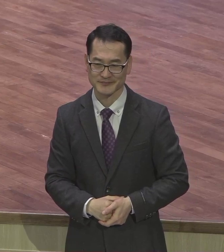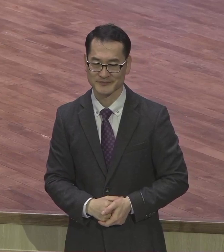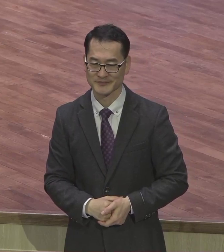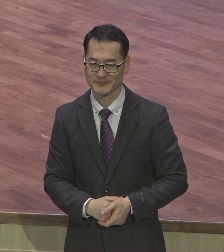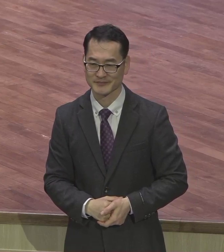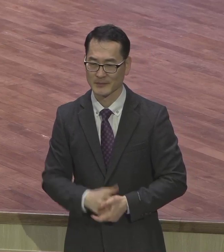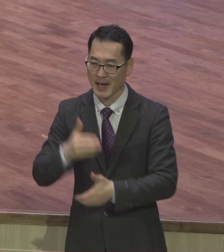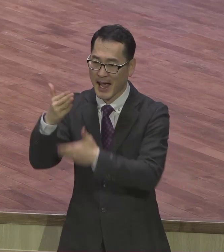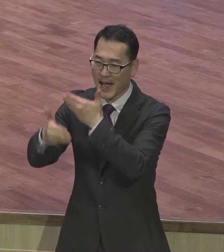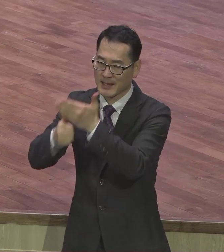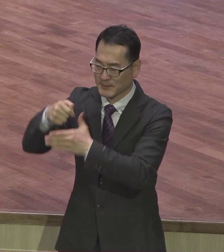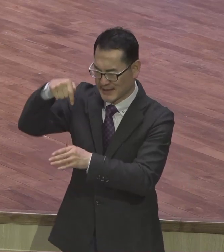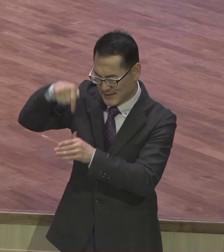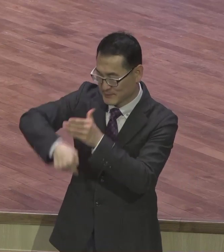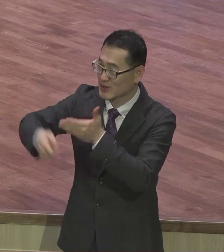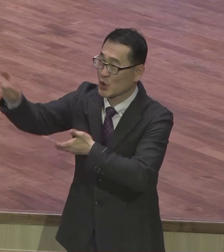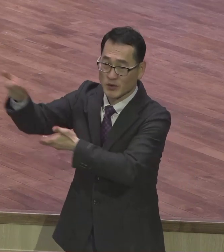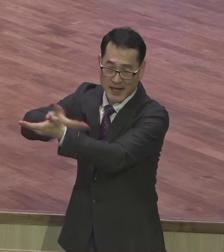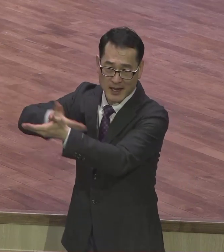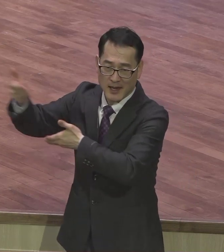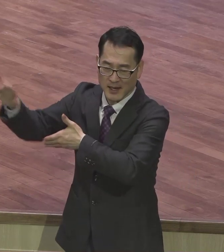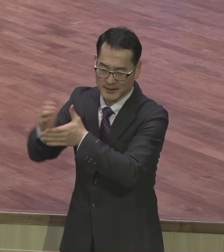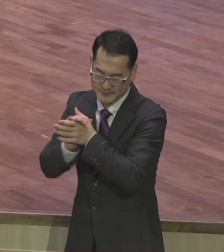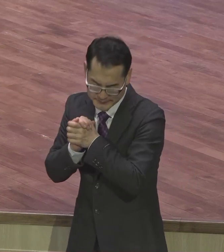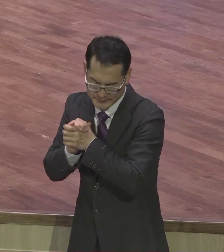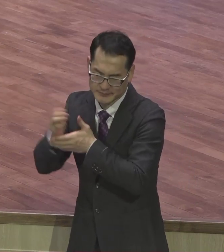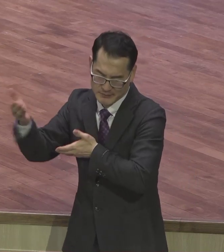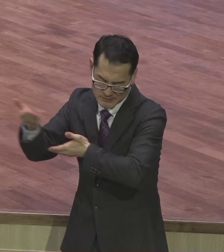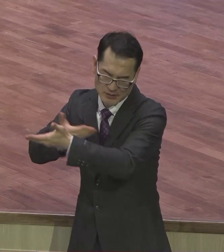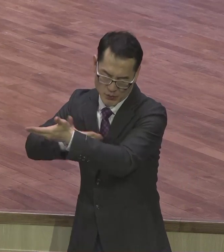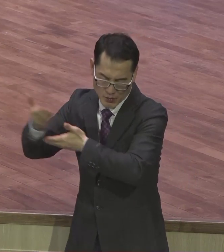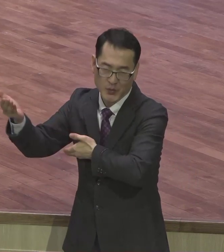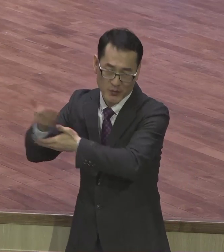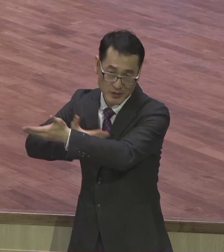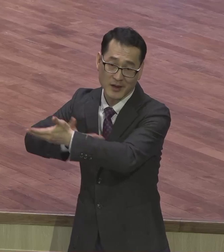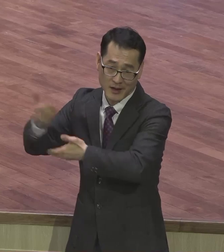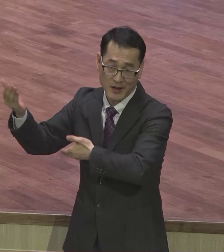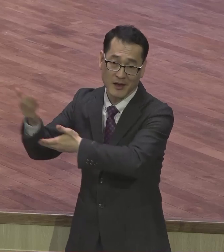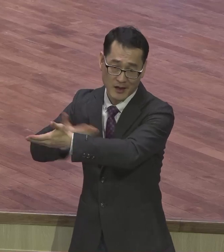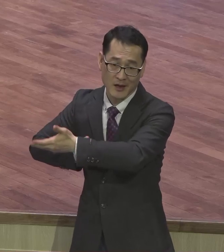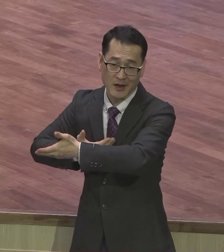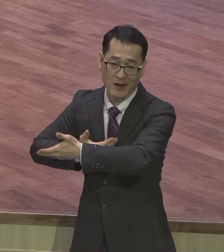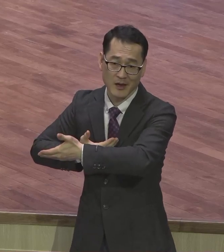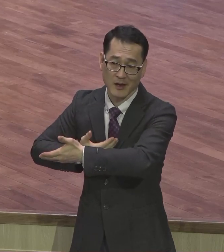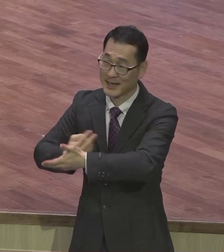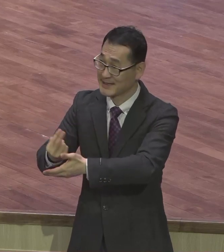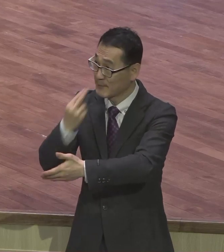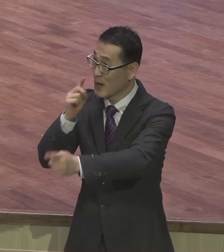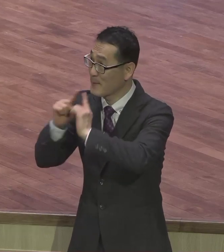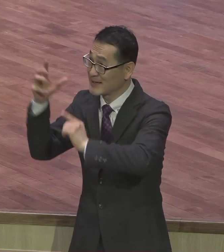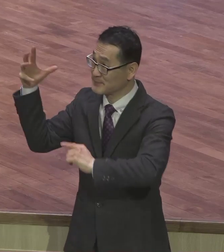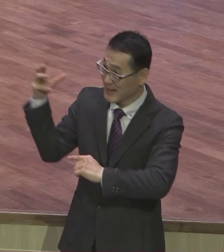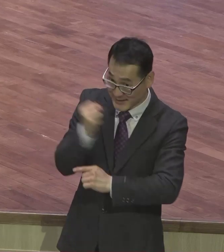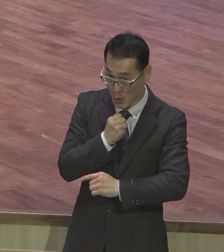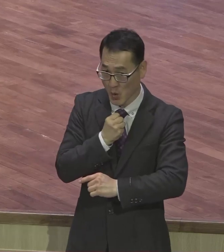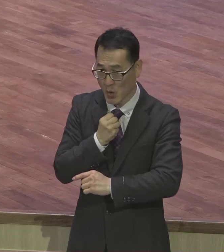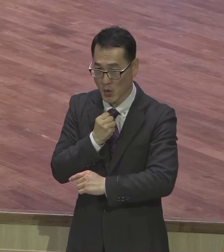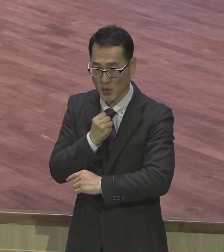교제를 통해서 24시 25시 영원한 힘을 가져 생명의 말씀을 밝혀 그 시원